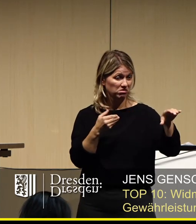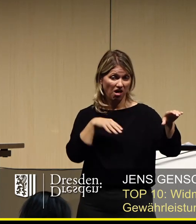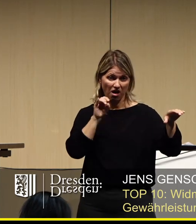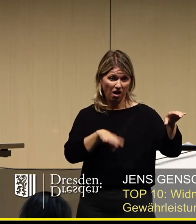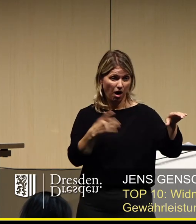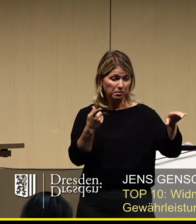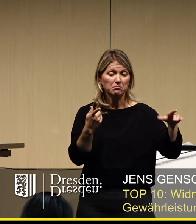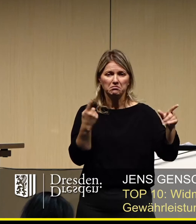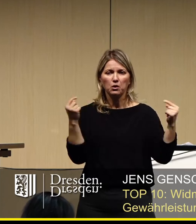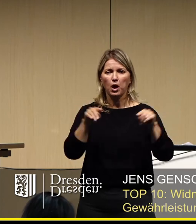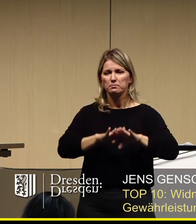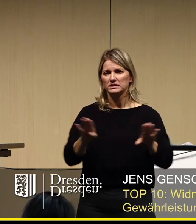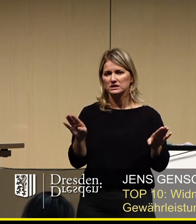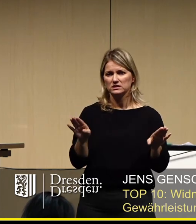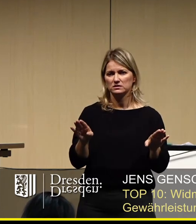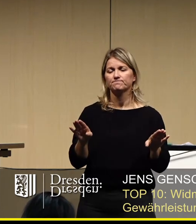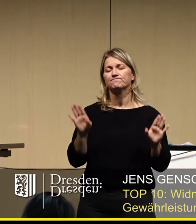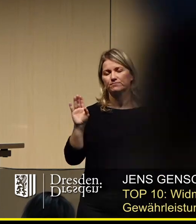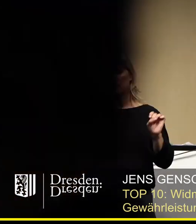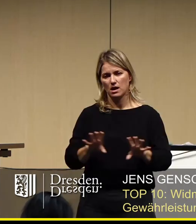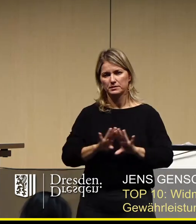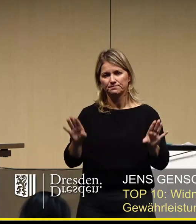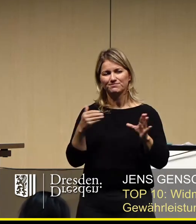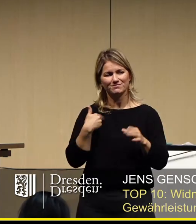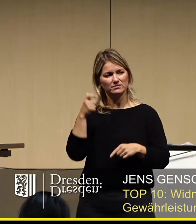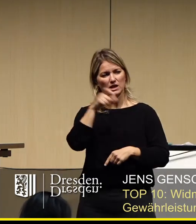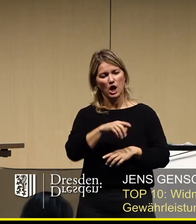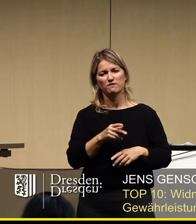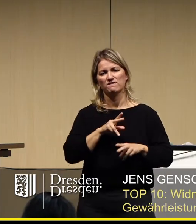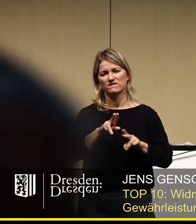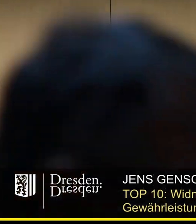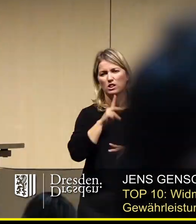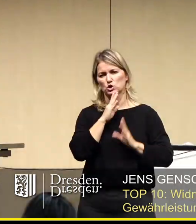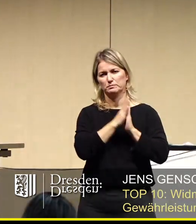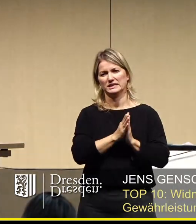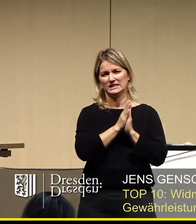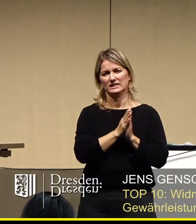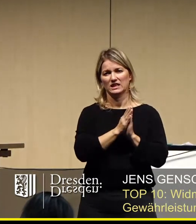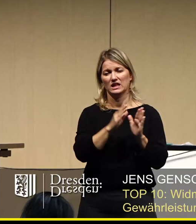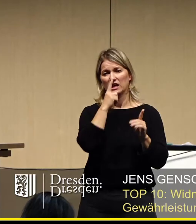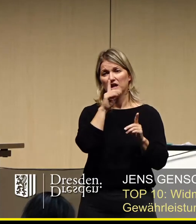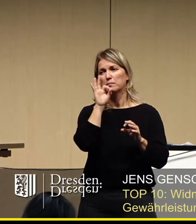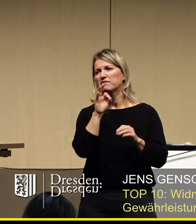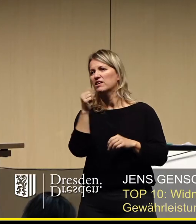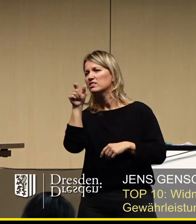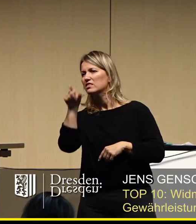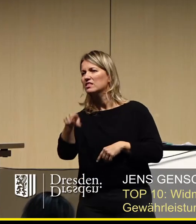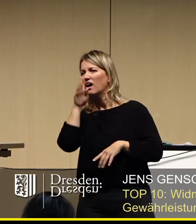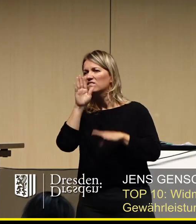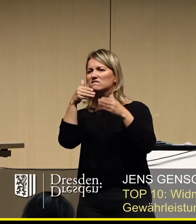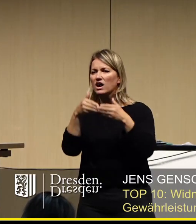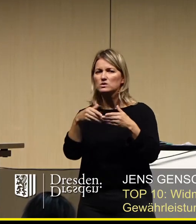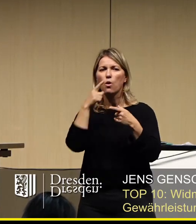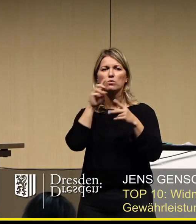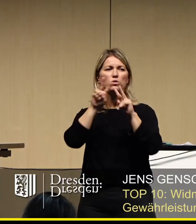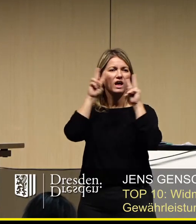abgesagt und deswegen würde ich wirklich die Verwaltung bitten. Also ich glaube, es bringt jetzt nichts, wenn irgendeine Fraktion oder ein interfraktioneller